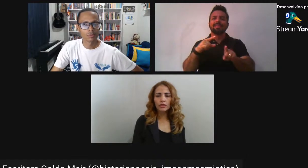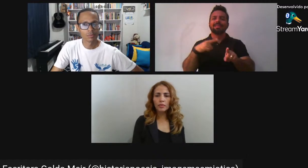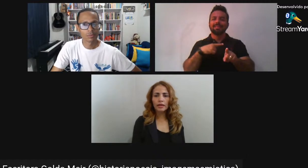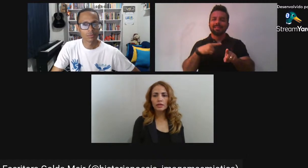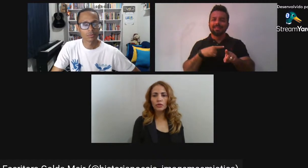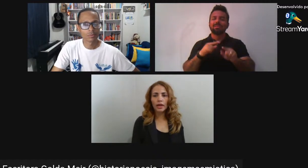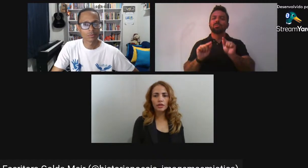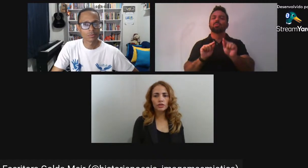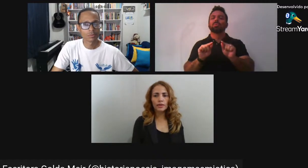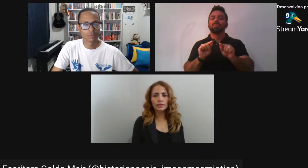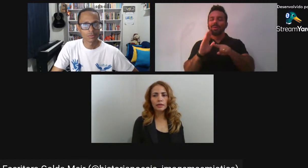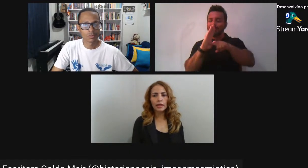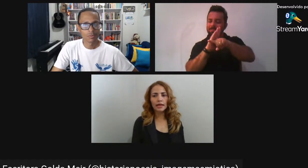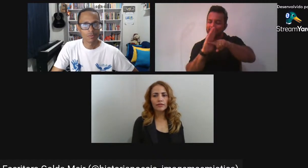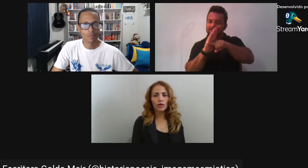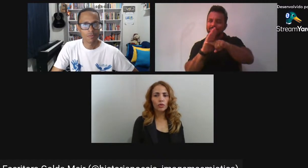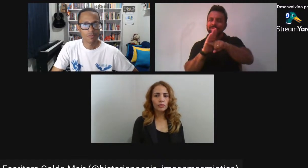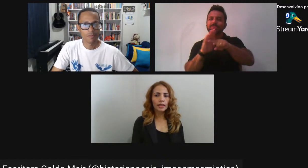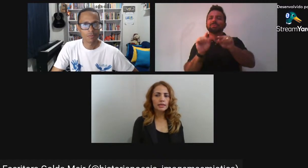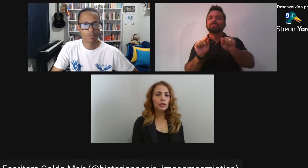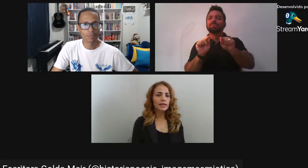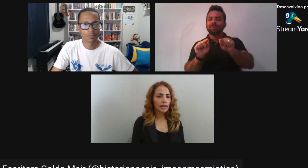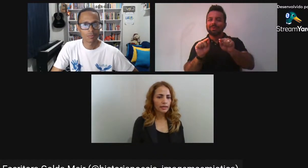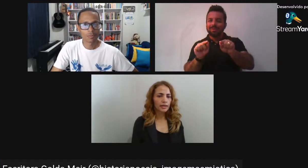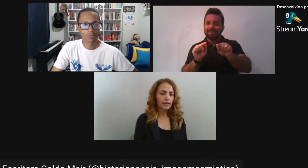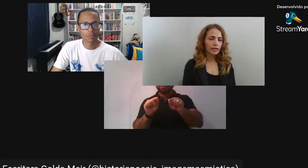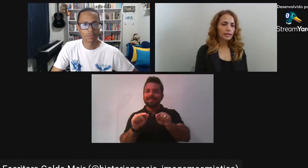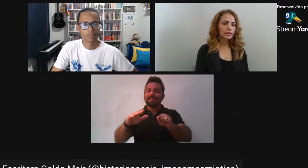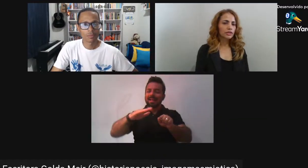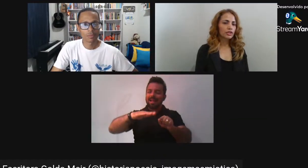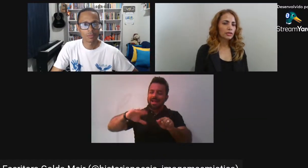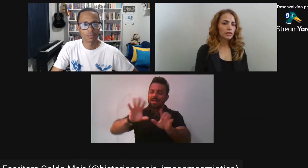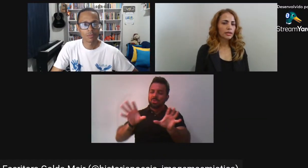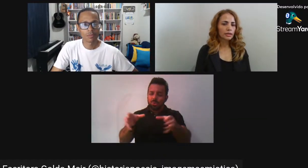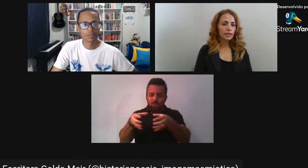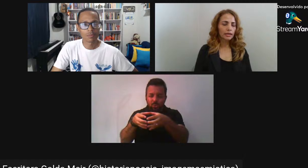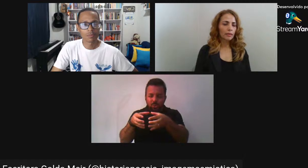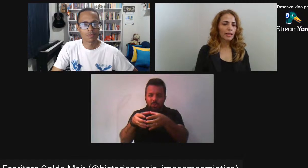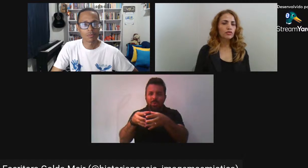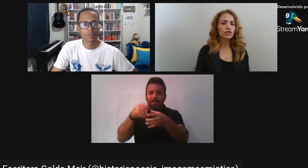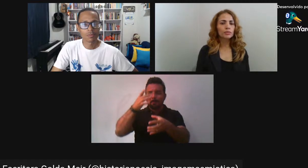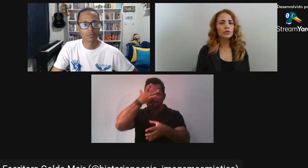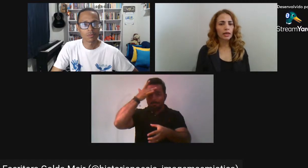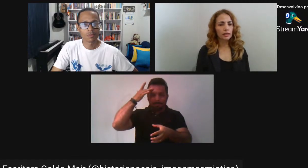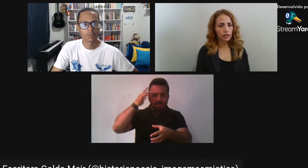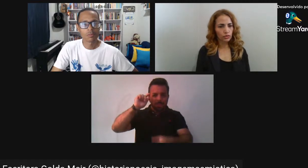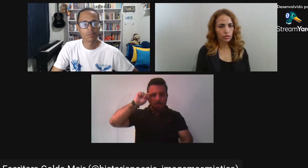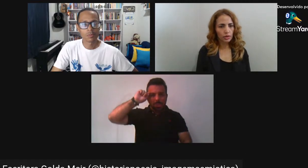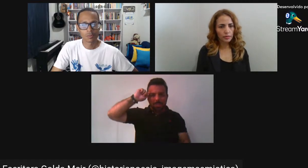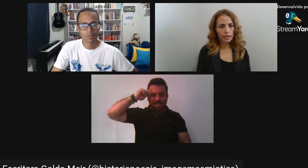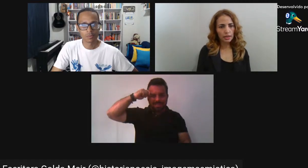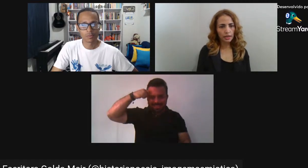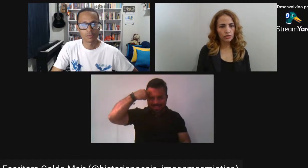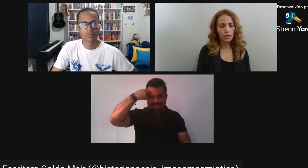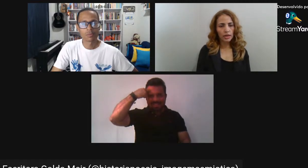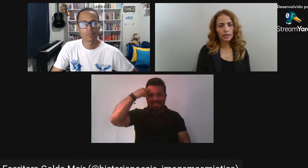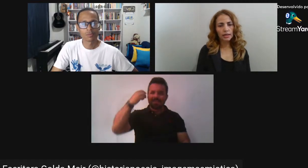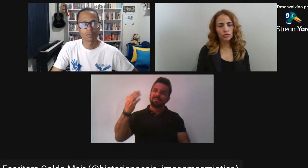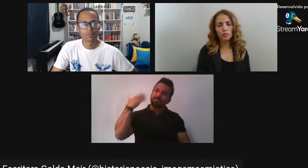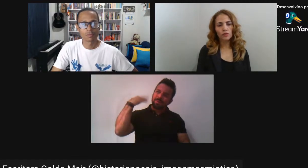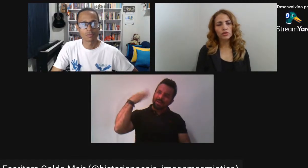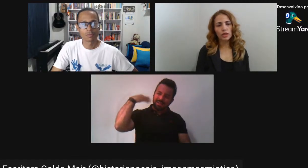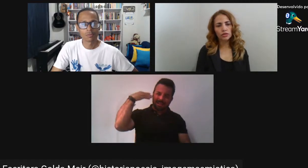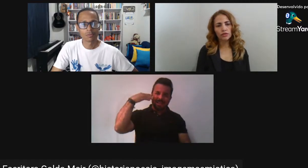E o Henschel Ele trabalhava com uma questão mais étnica Ele trabalhava os tipos étnicos brasileiros